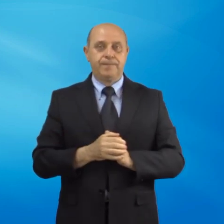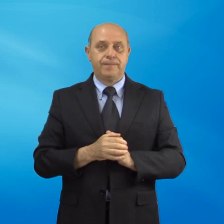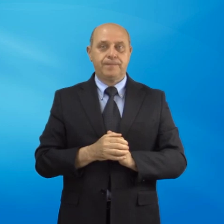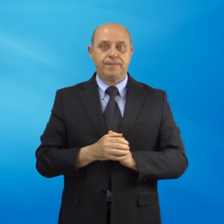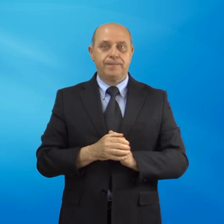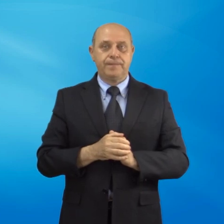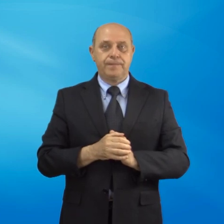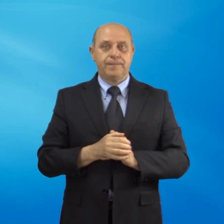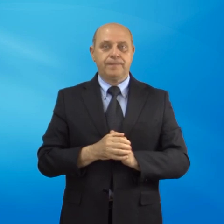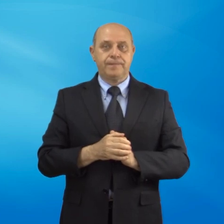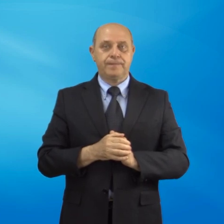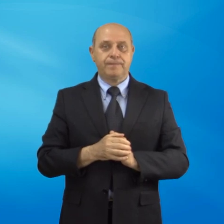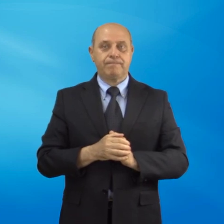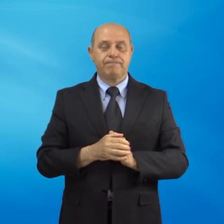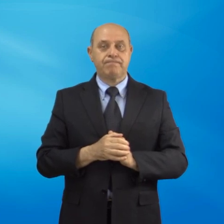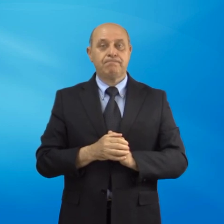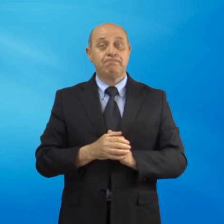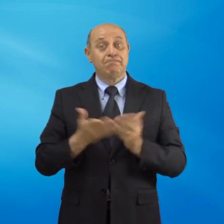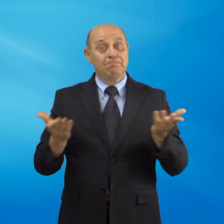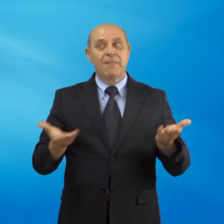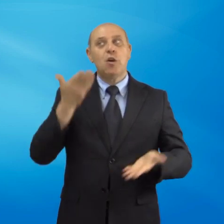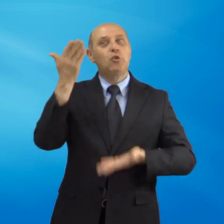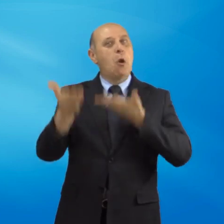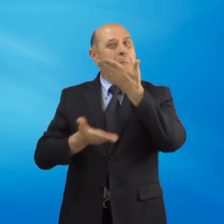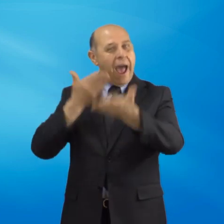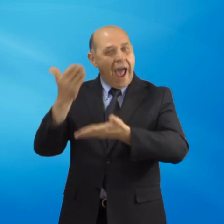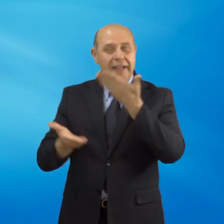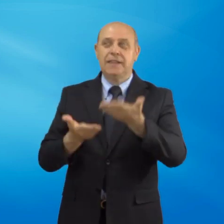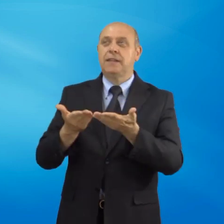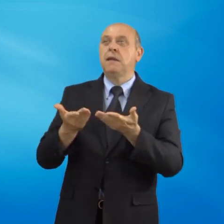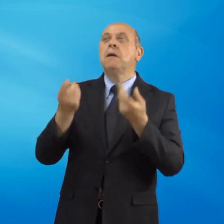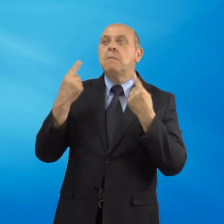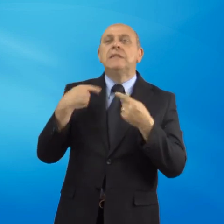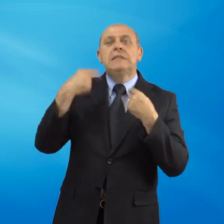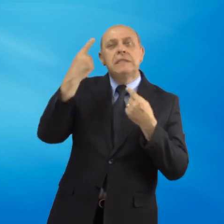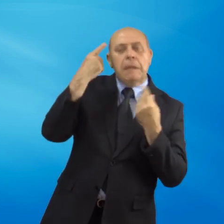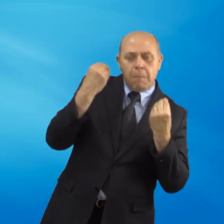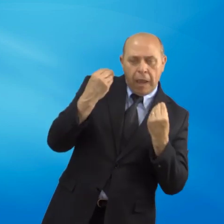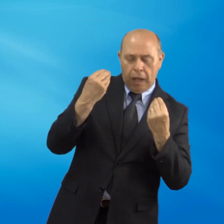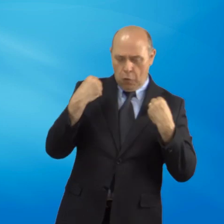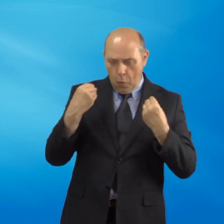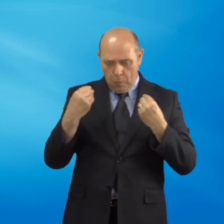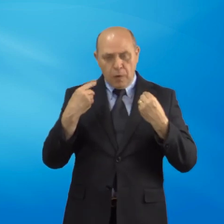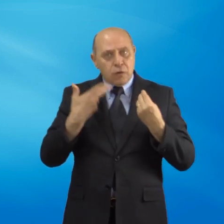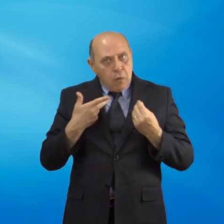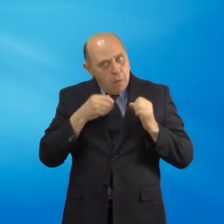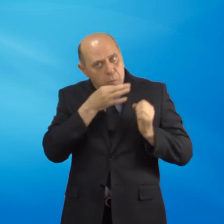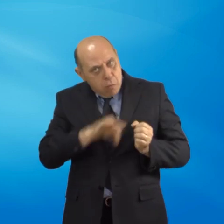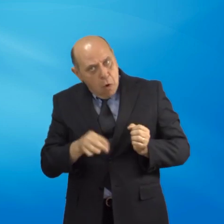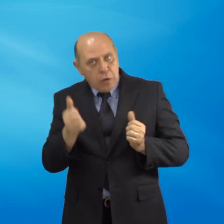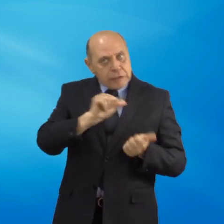Per le domande e verifiche dei requisiti di accesso all'APE sociale